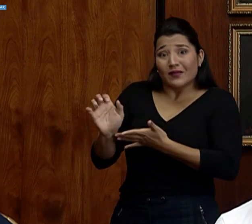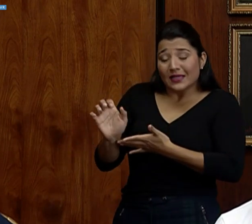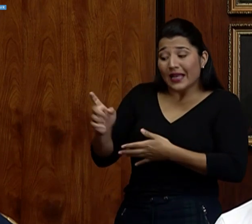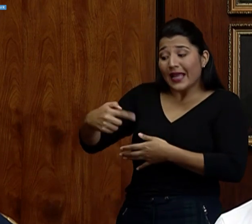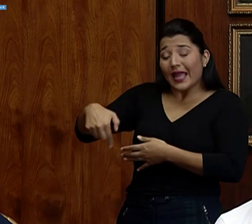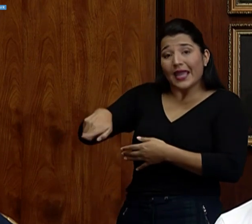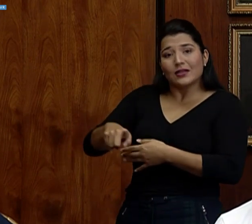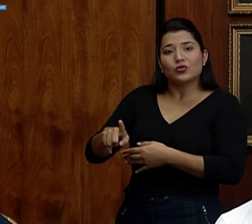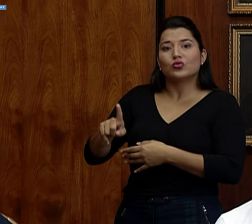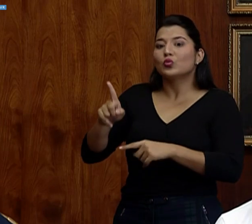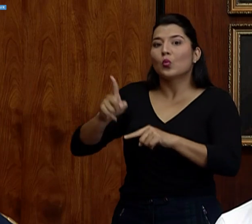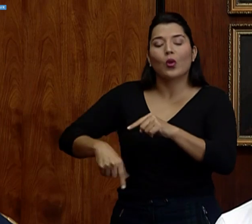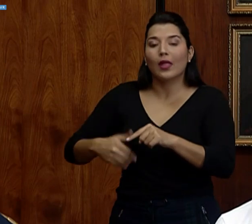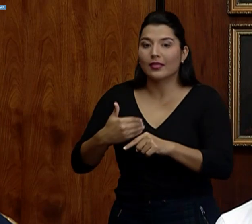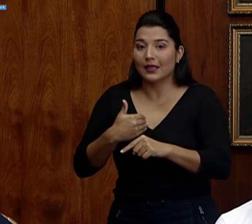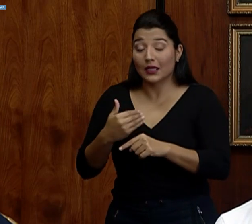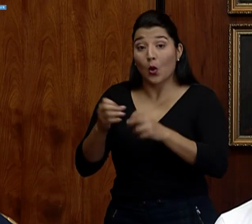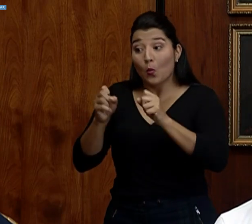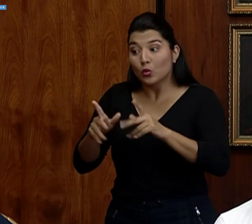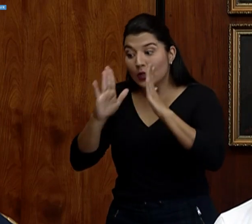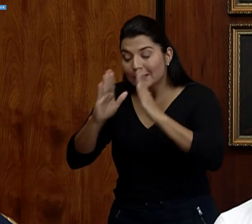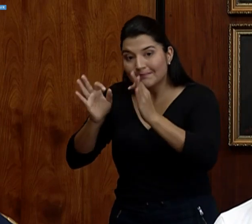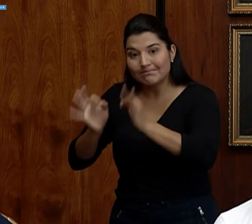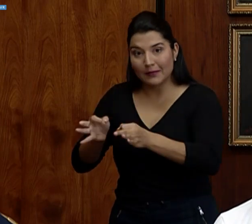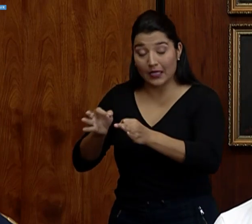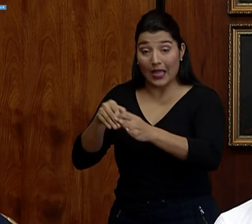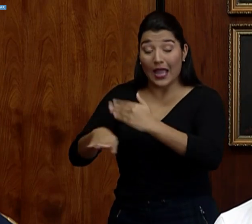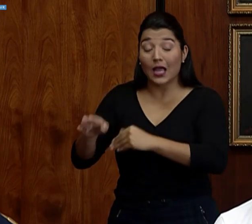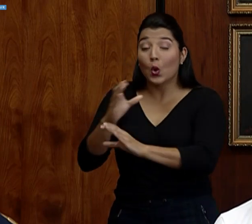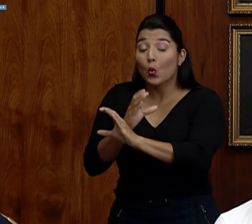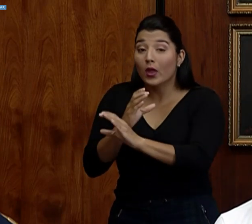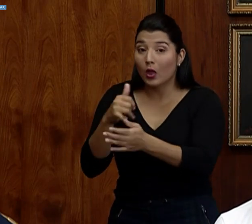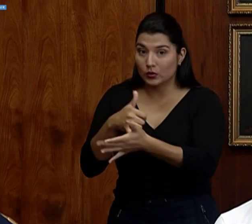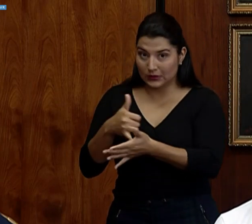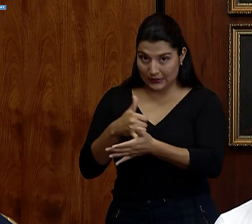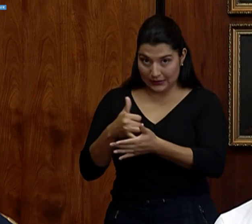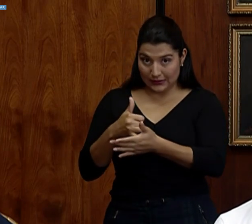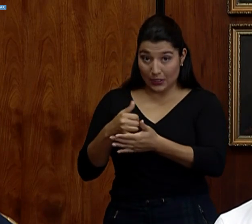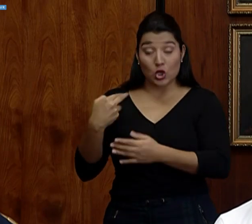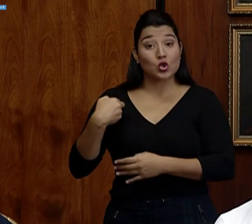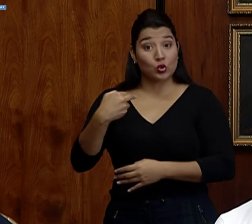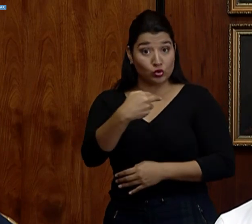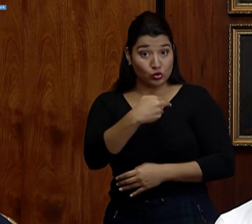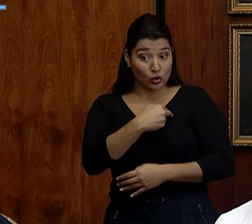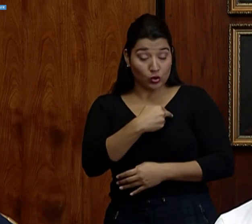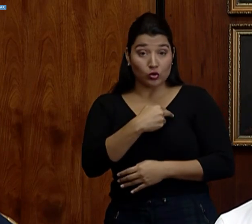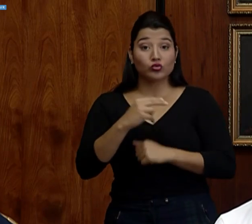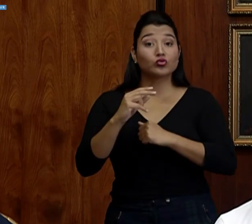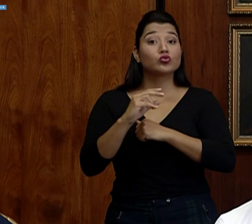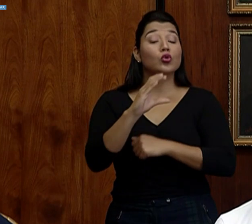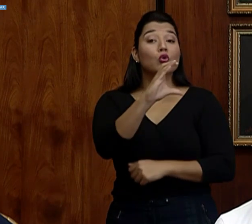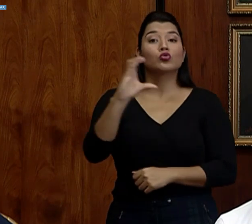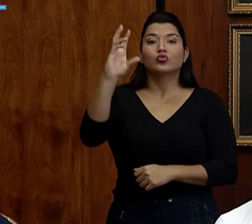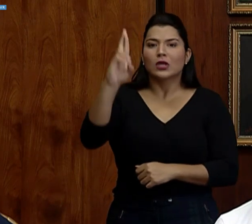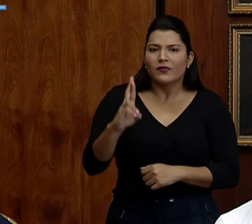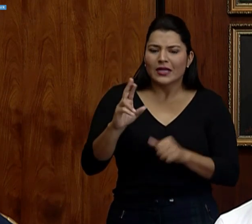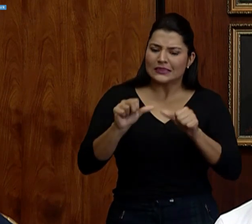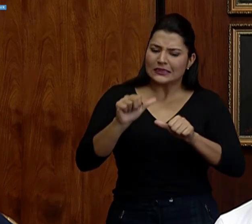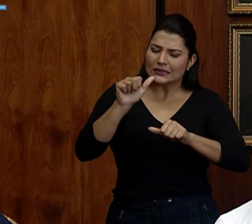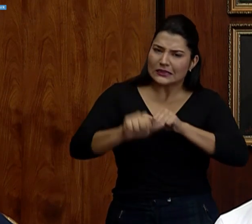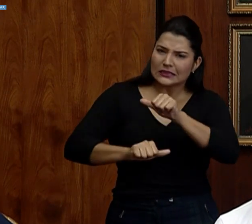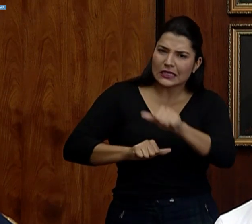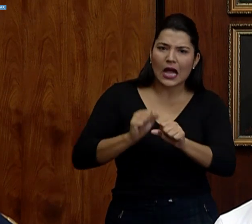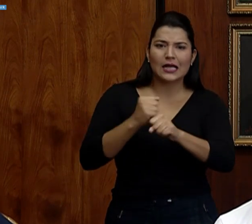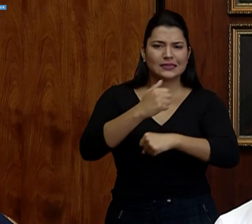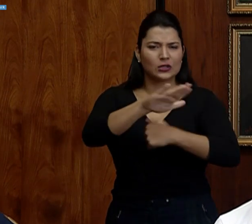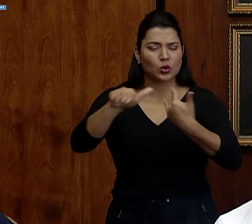corresponde en una unidad de cuidados intensivos. Como país seguimos preparándonos, seguimos haciendo todo lo posible para aumentar nuestras